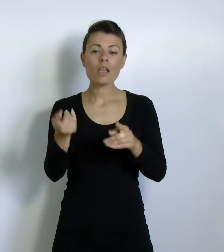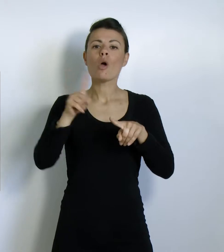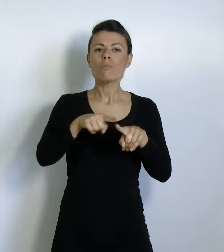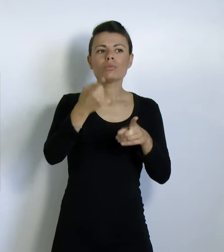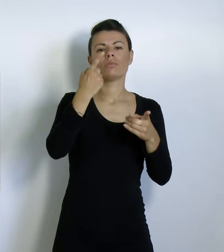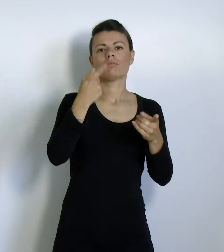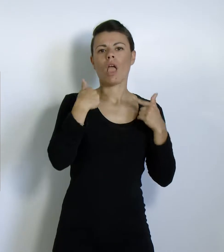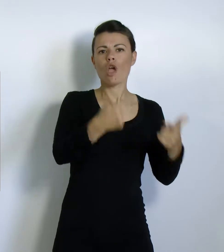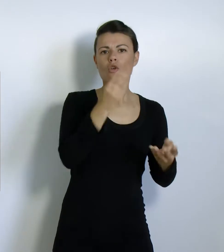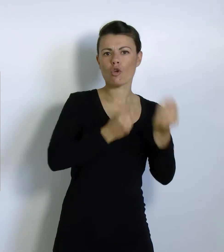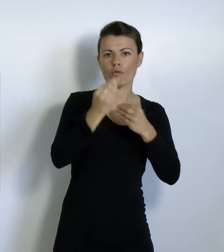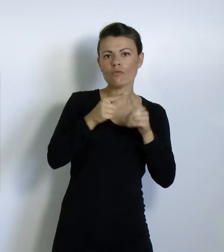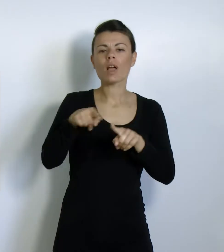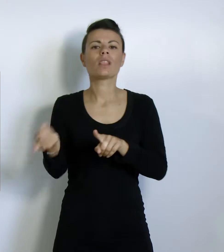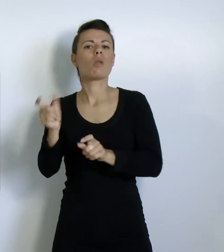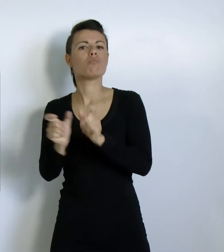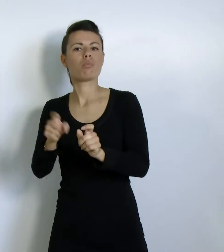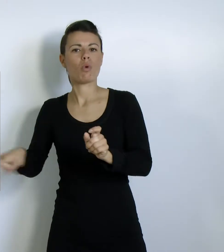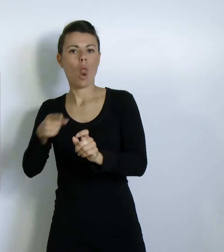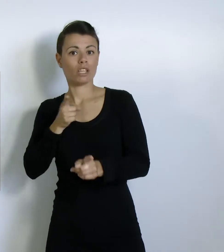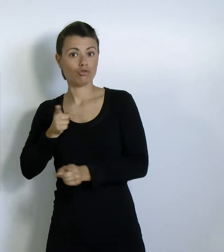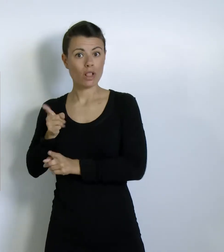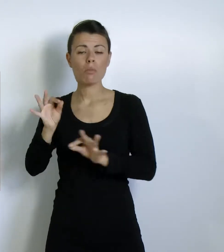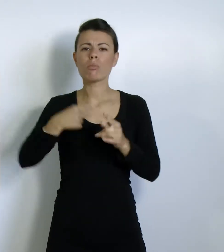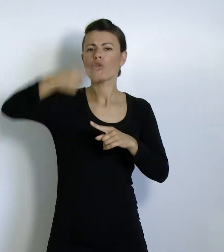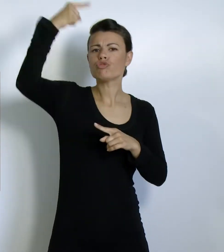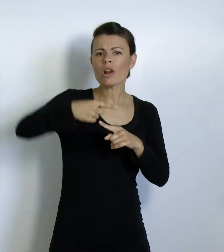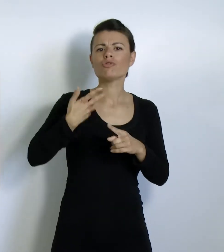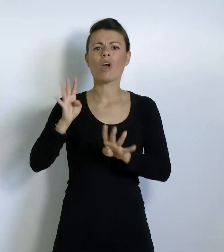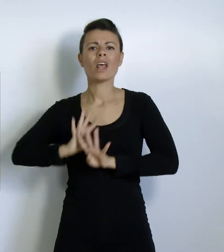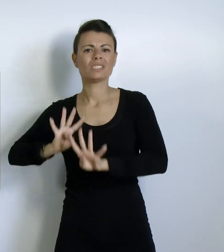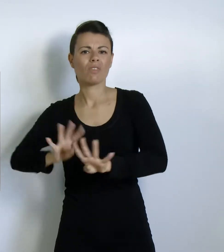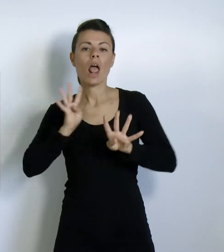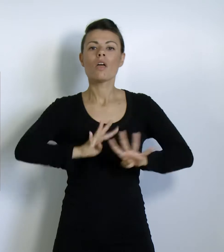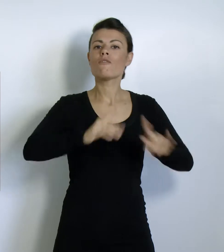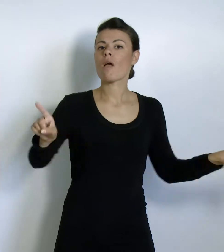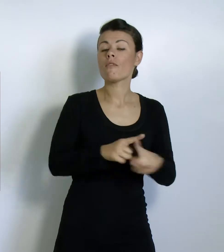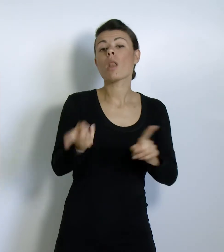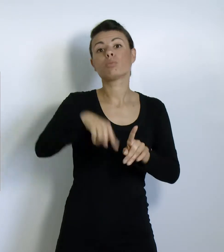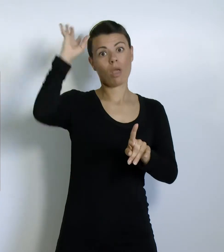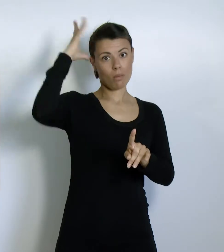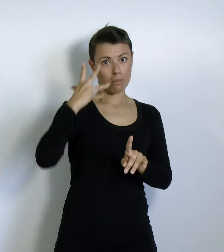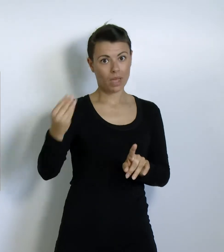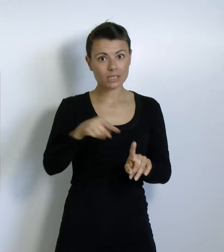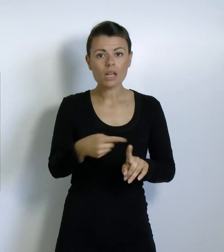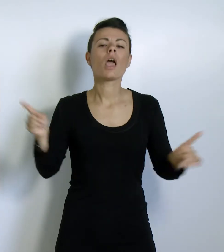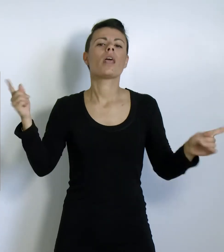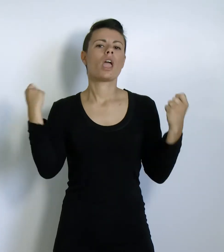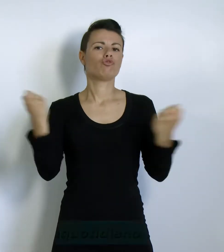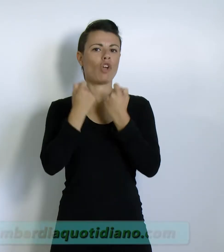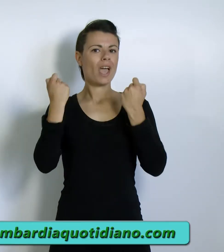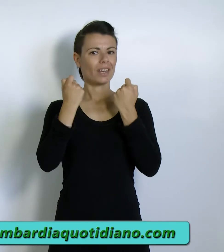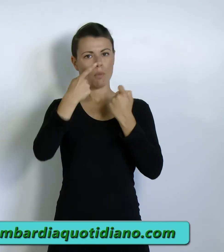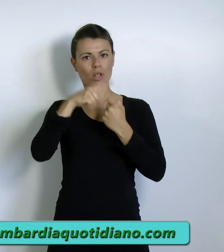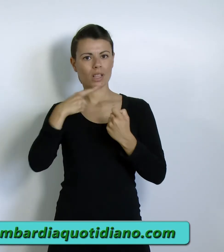popolani. L'intera giornata è stata scandita da sfilate, fanfare, tra cui quella dei bersaglieri, e cerimonie commemorative.